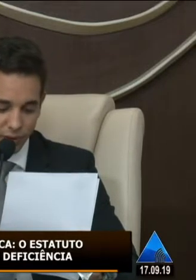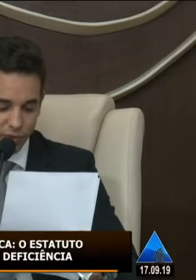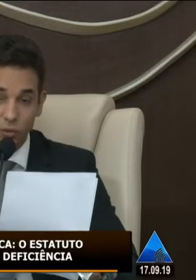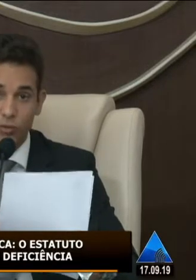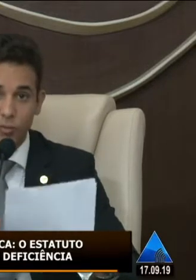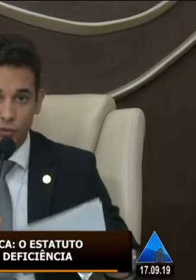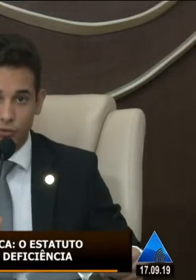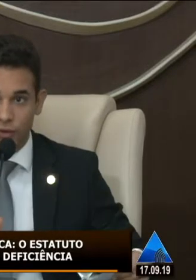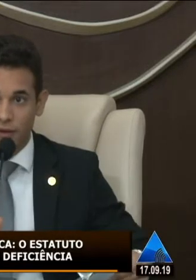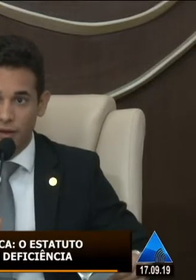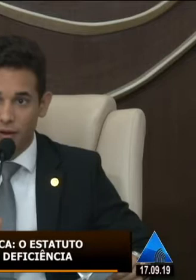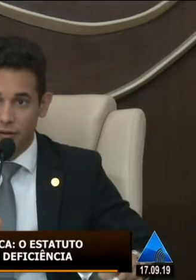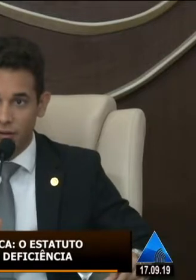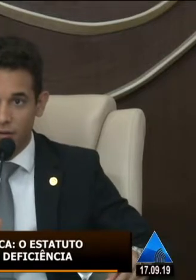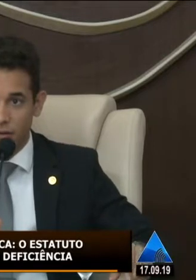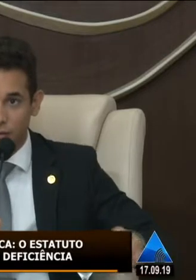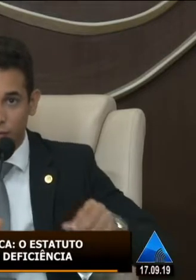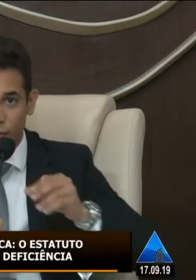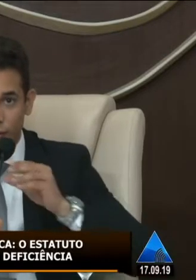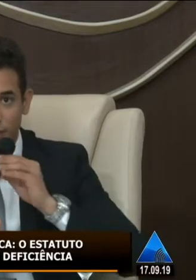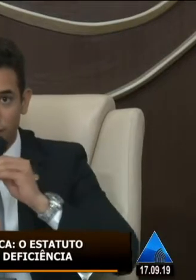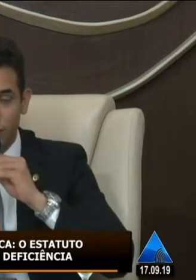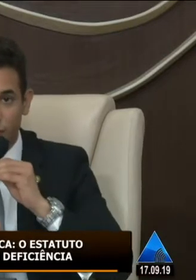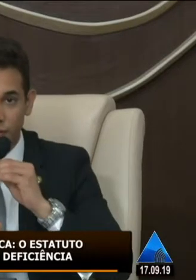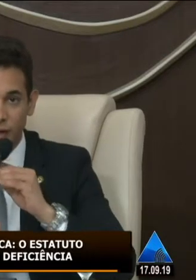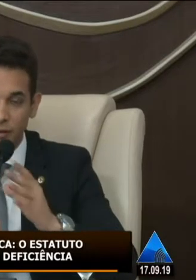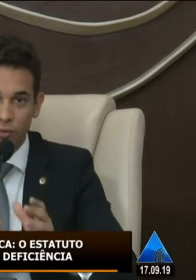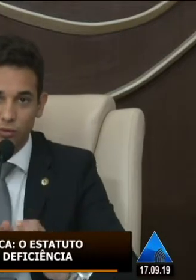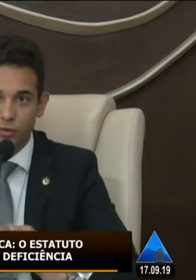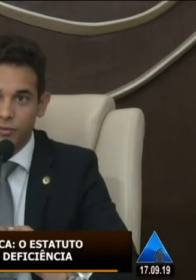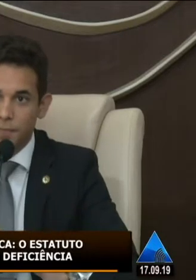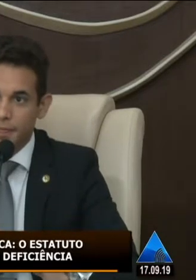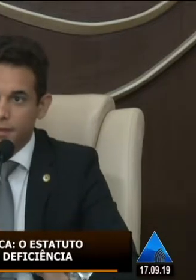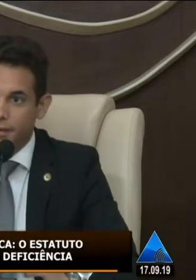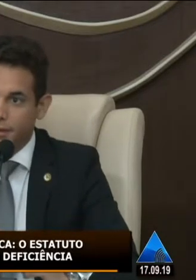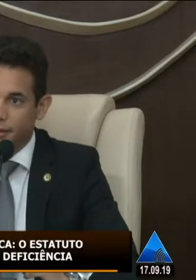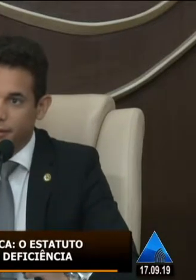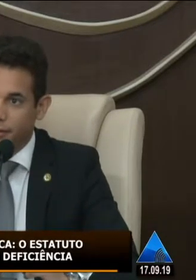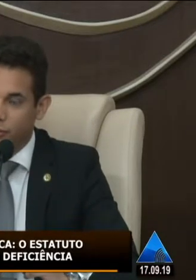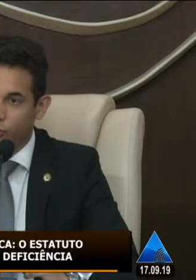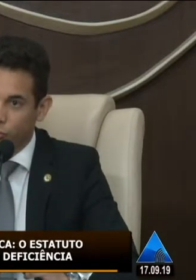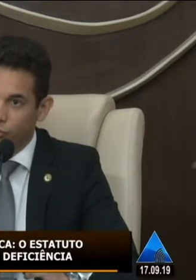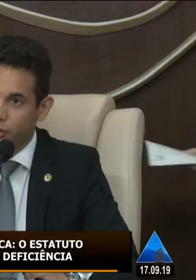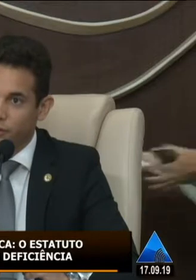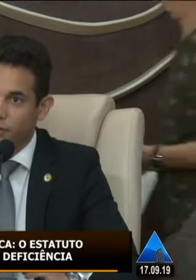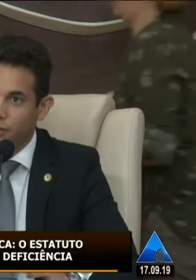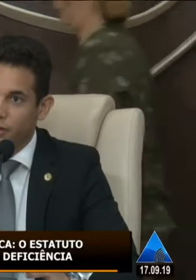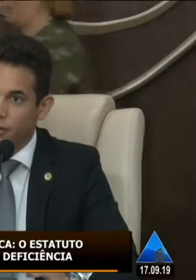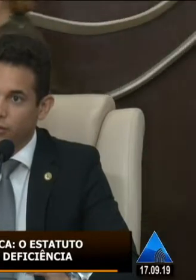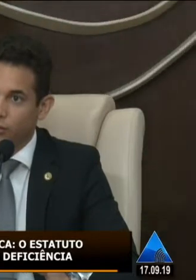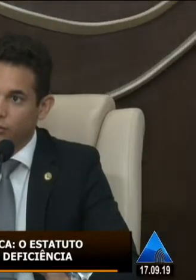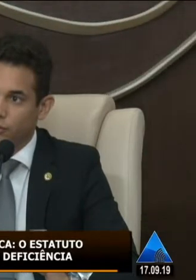Luciana Mafra, que, inclusive, professora da nossa UFESA, universidade, que, inclusive, nesses últimos dias,